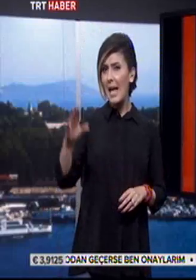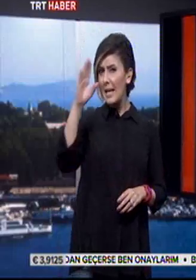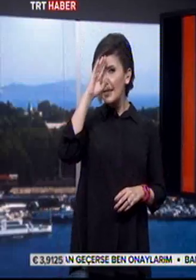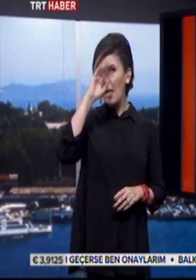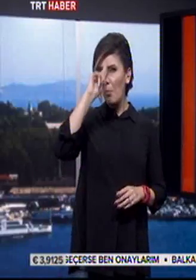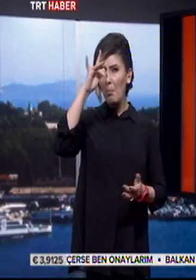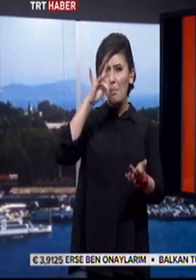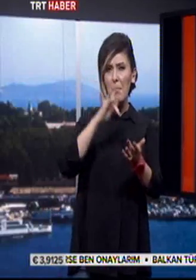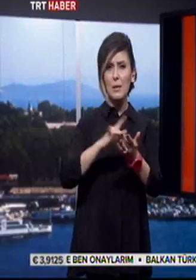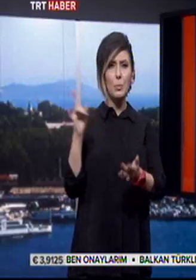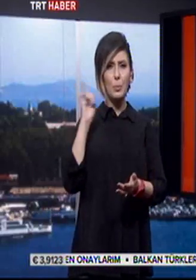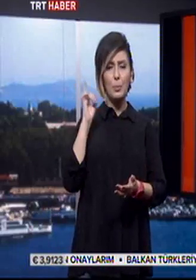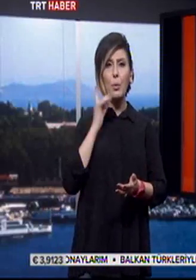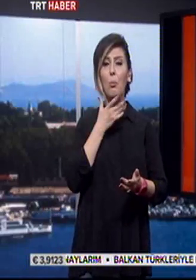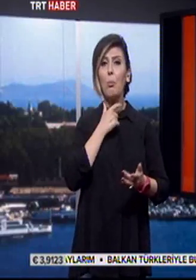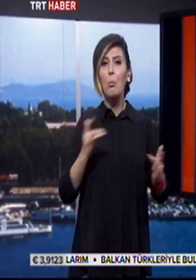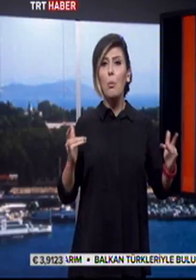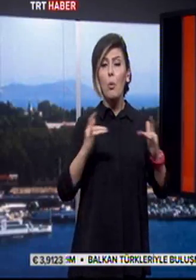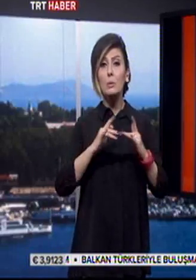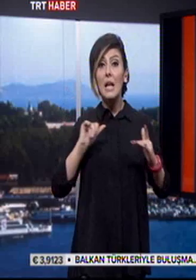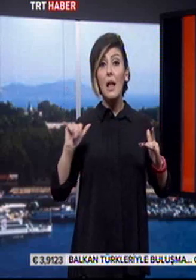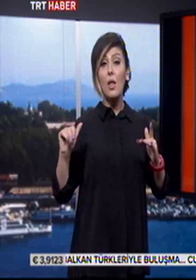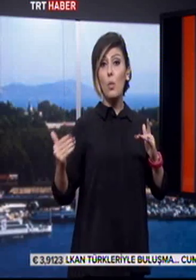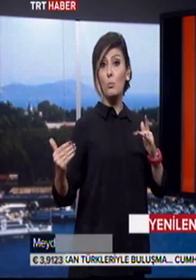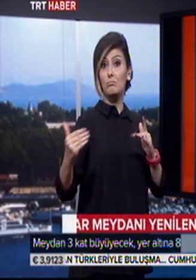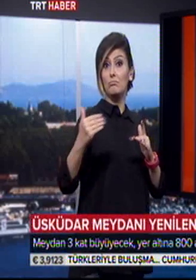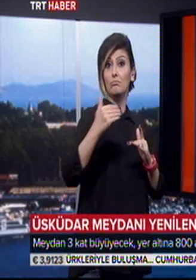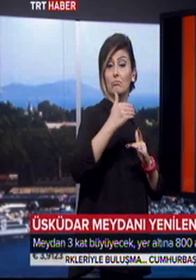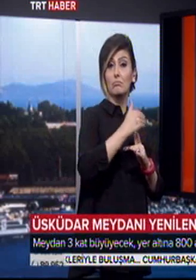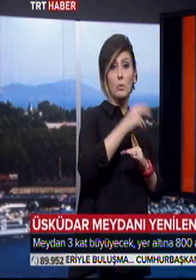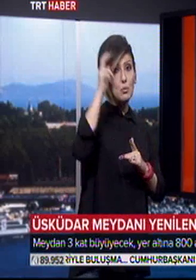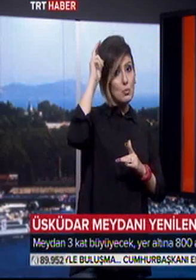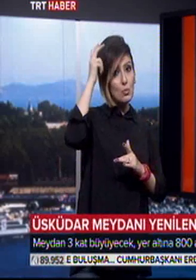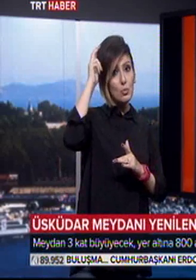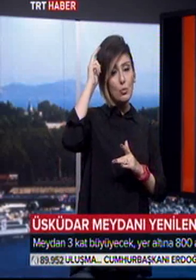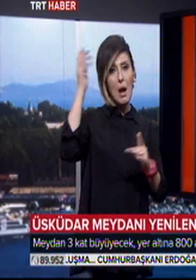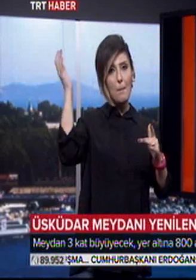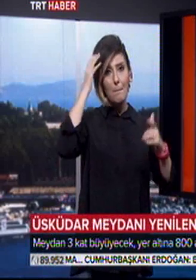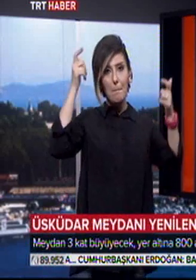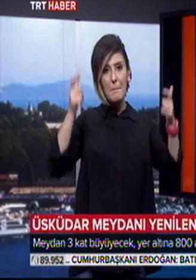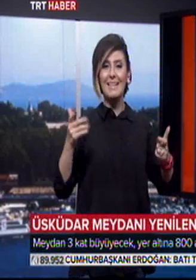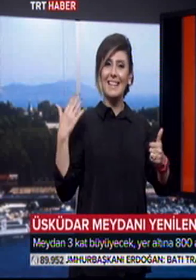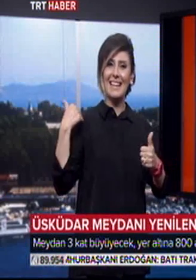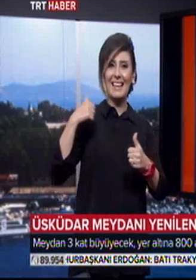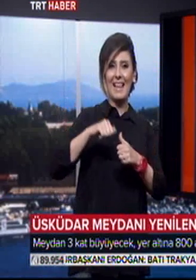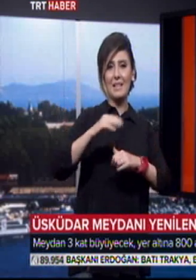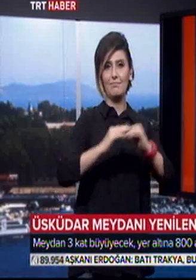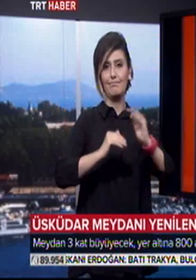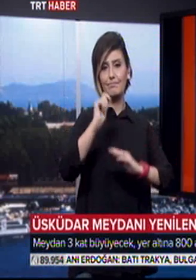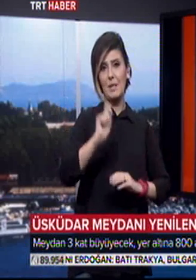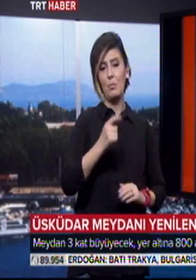İstanbul'un kalbi ve boğazın en önemli geçiş noktalarından biri olan Üsküdar'ın meydanı yenileniyor.